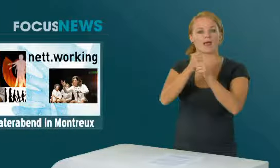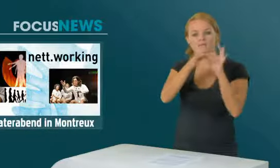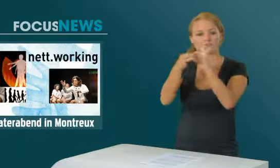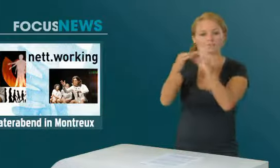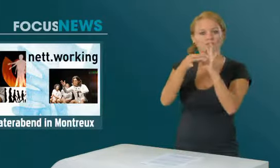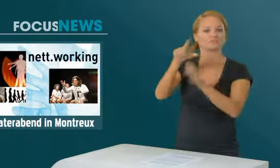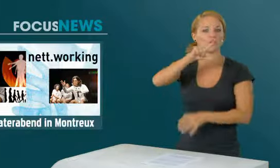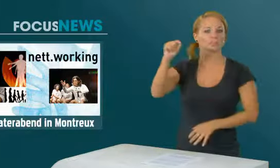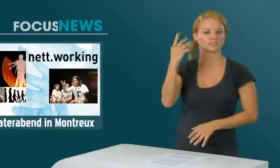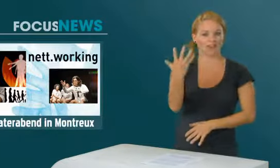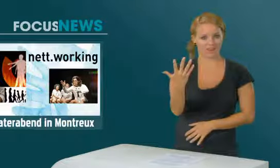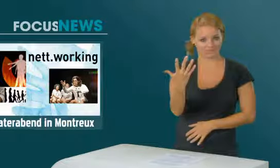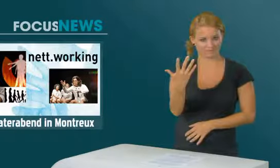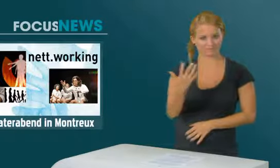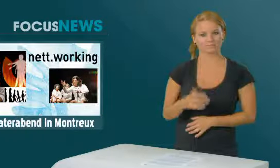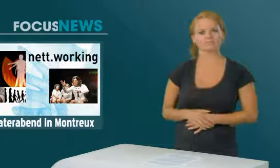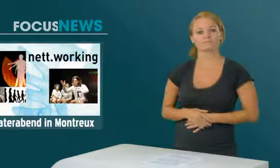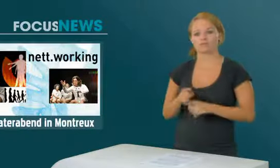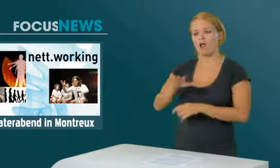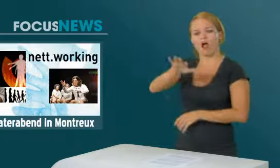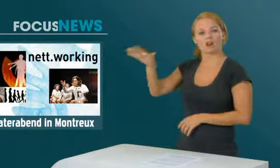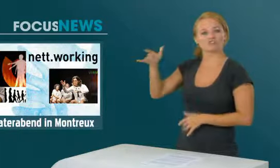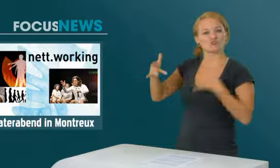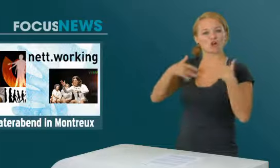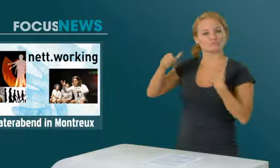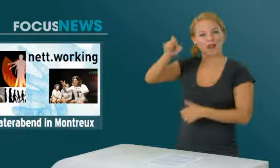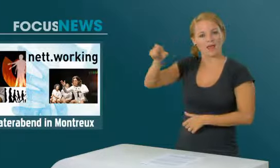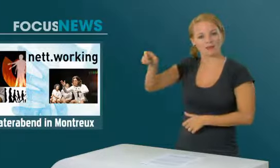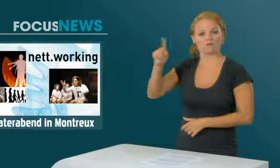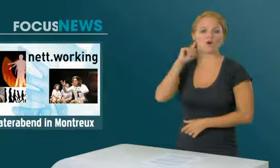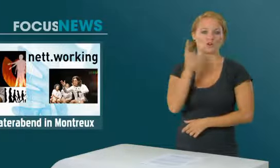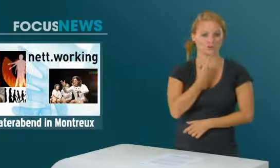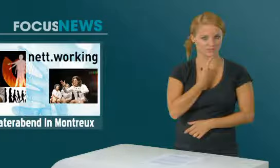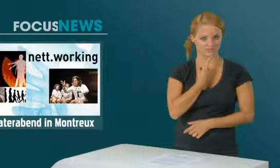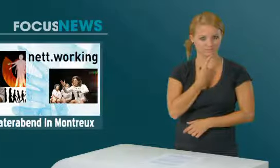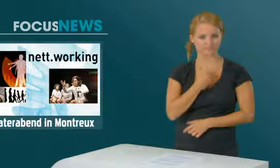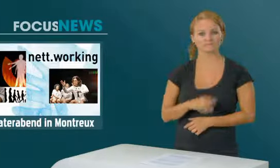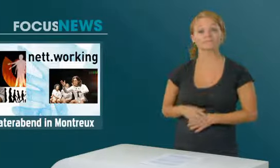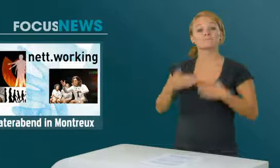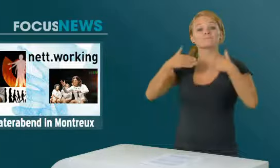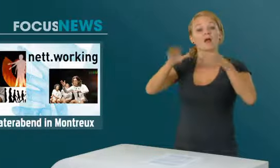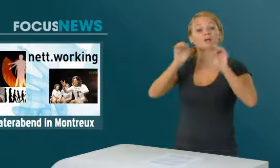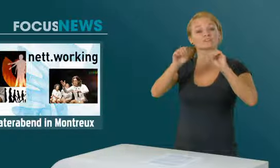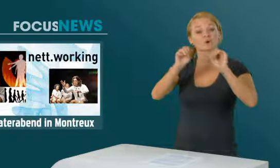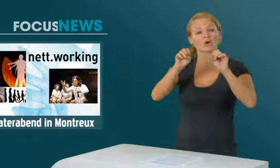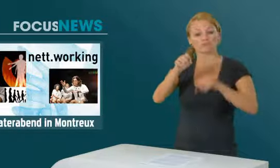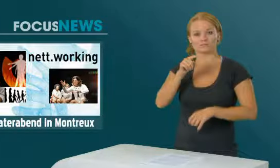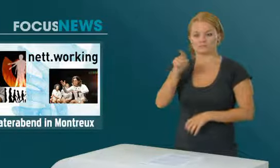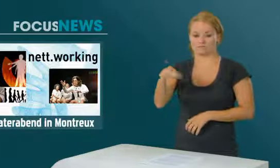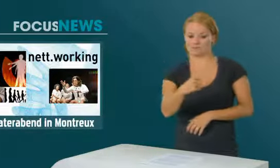Zusammenarbeit mit Focus 5. Die Schauspieler sind alle gehörlos. Weitere Informationen über unten stehenden